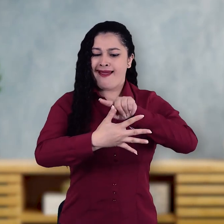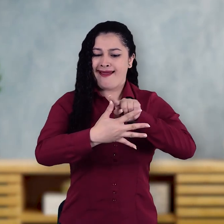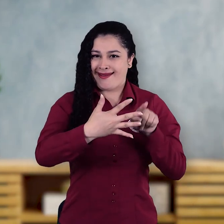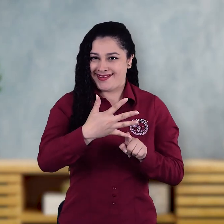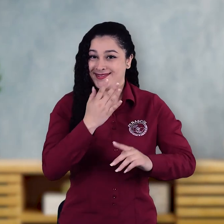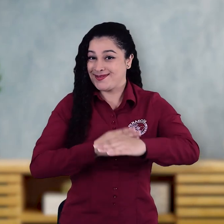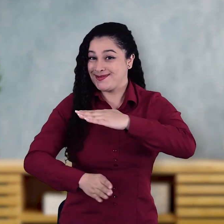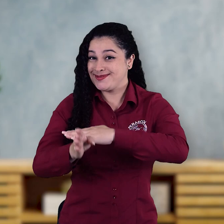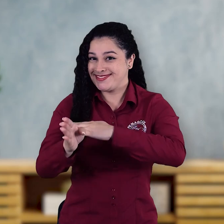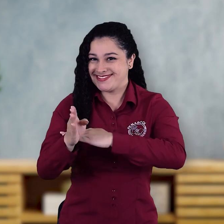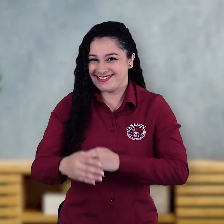continuamos con los otros 5.